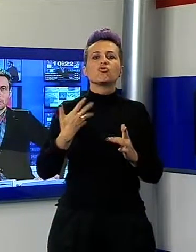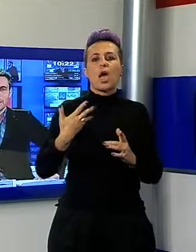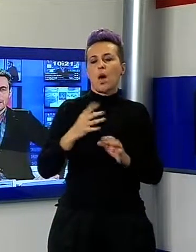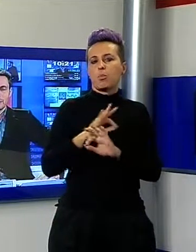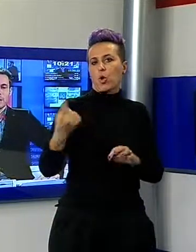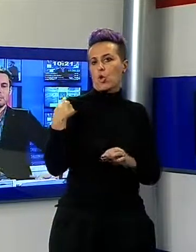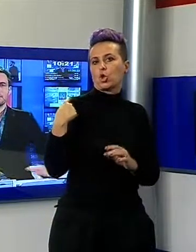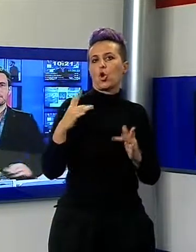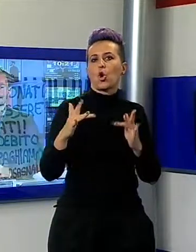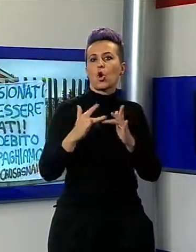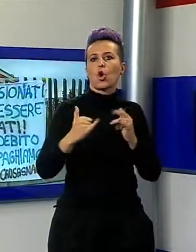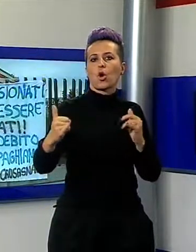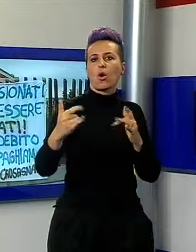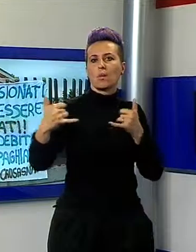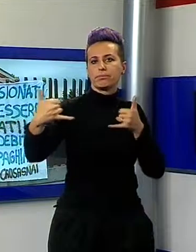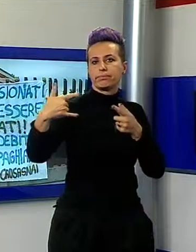da Porcari.